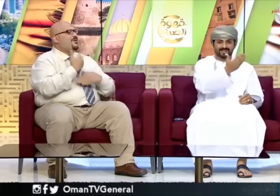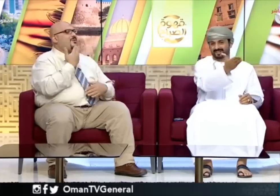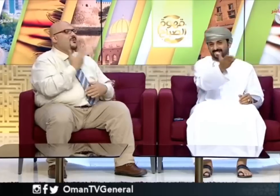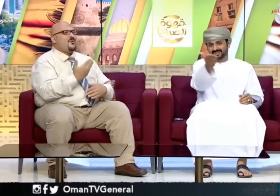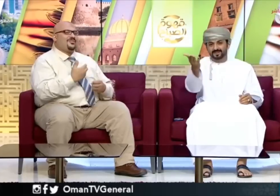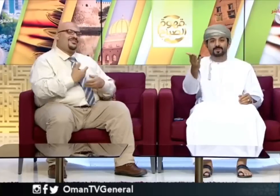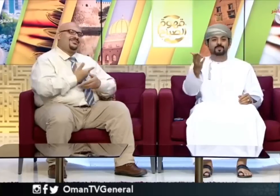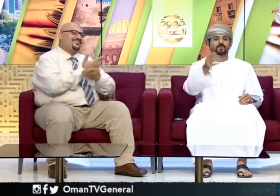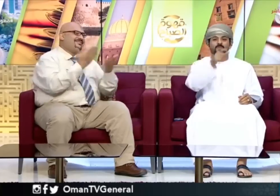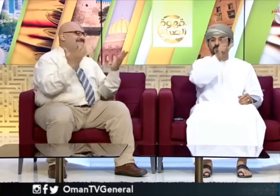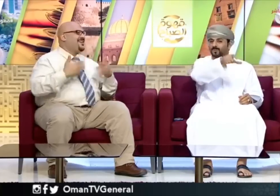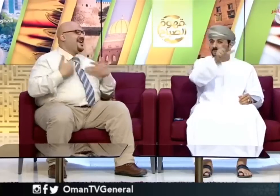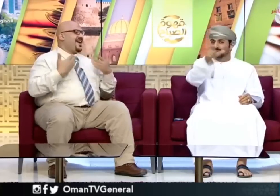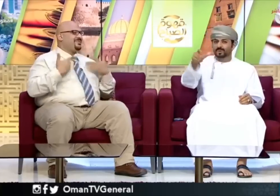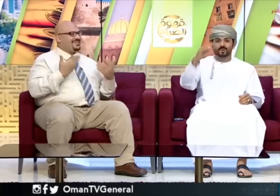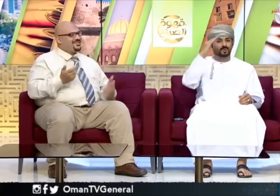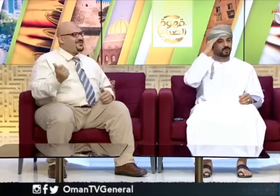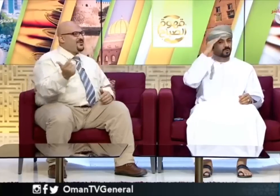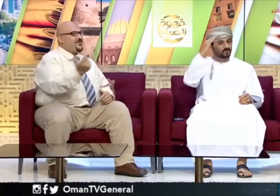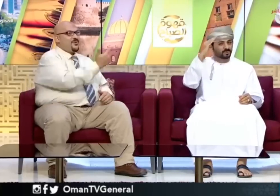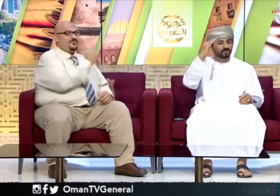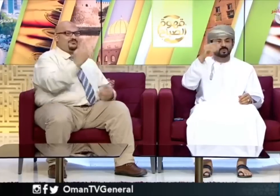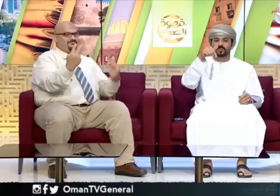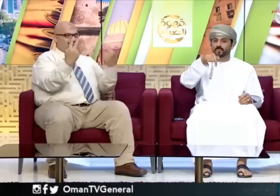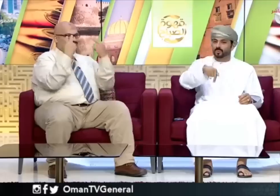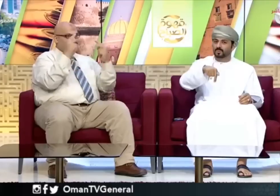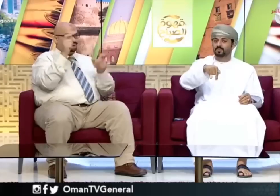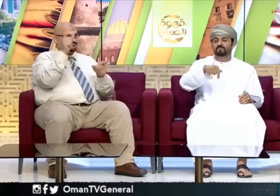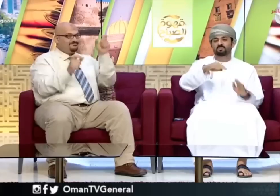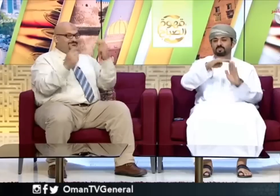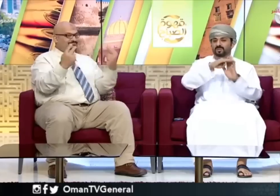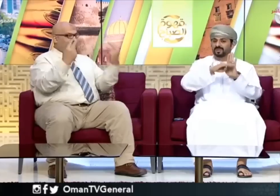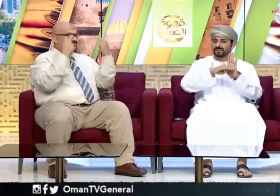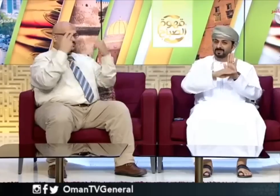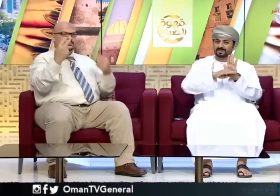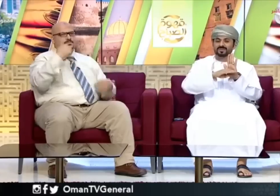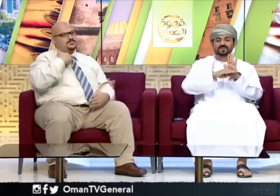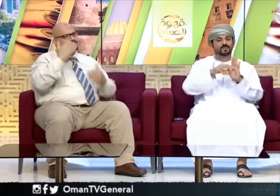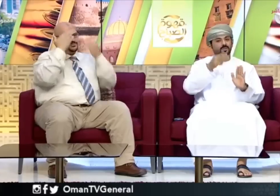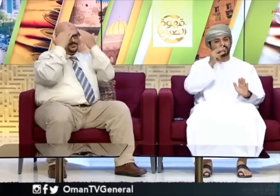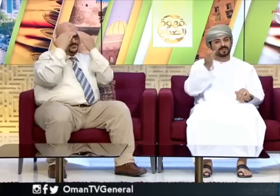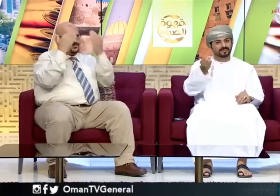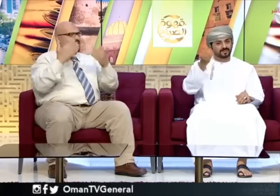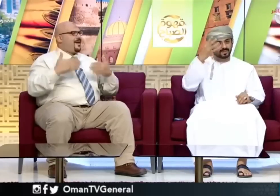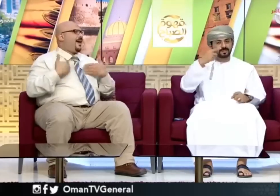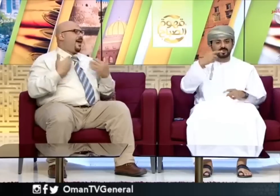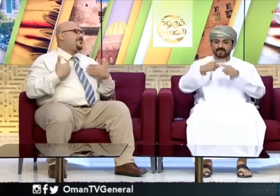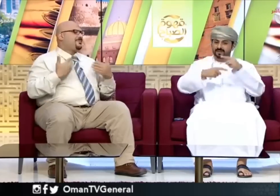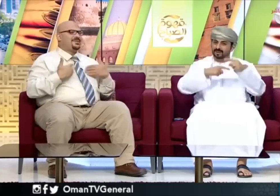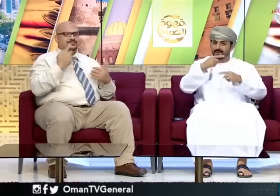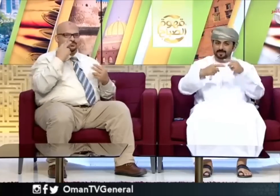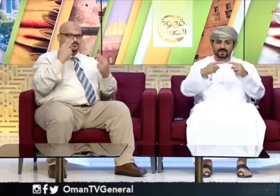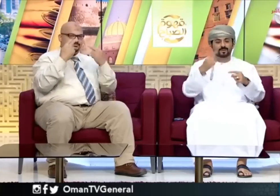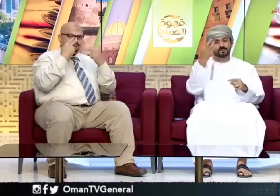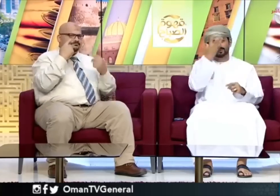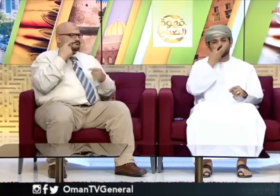مشاهدين الكرام شكراً لكم على متابعة برنامج قهوة الصباح بشكل